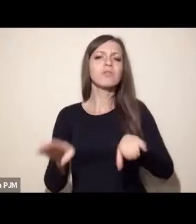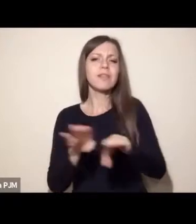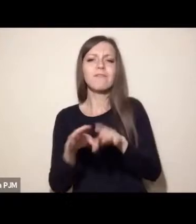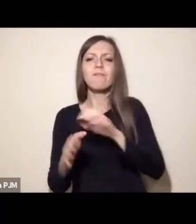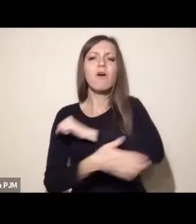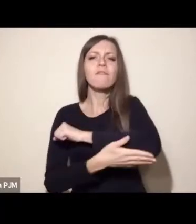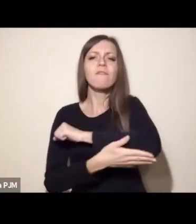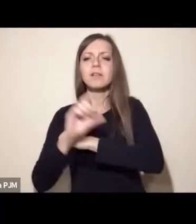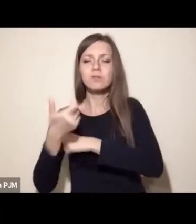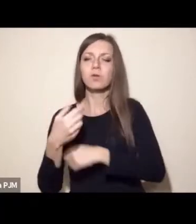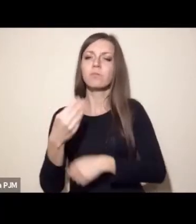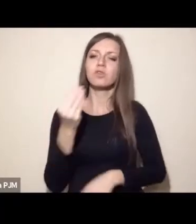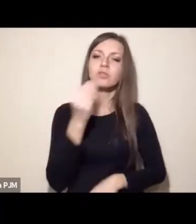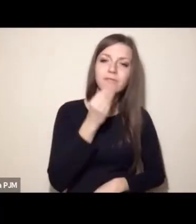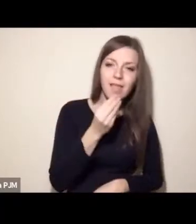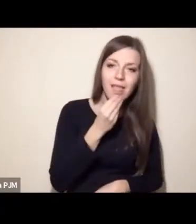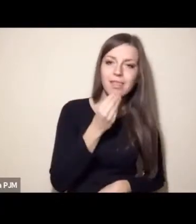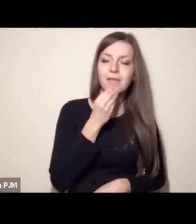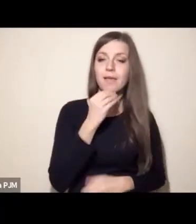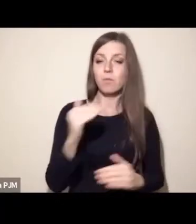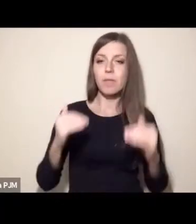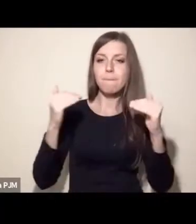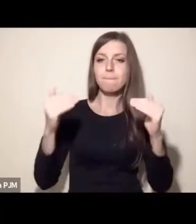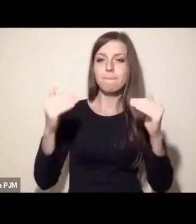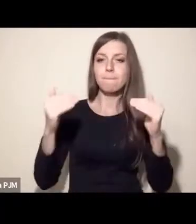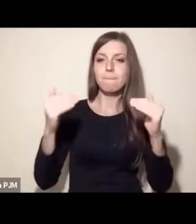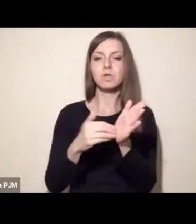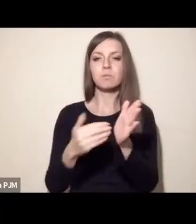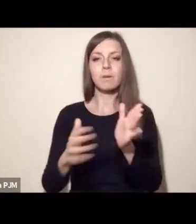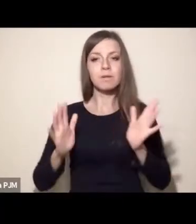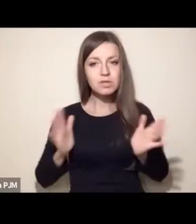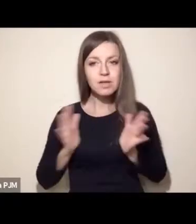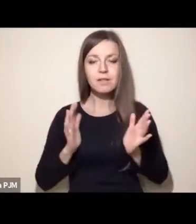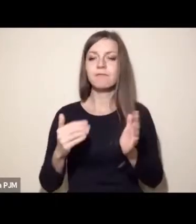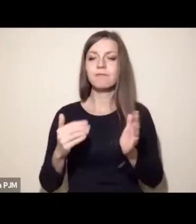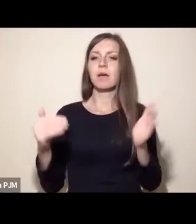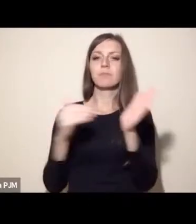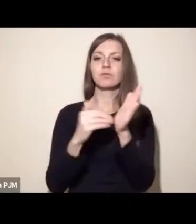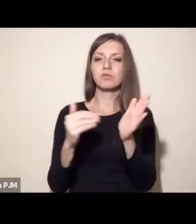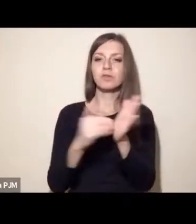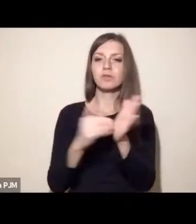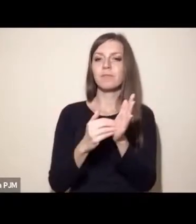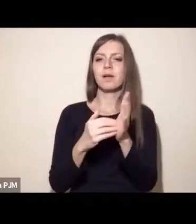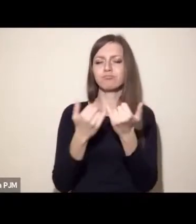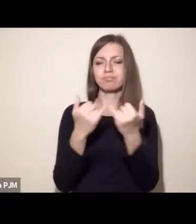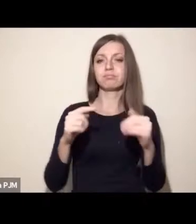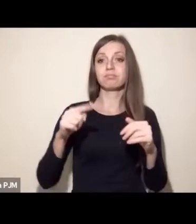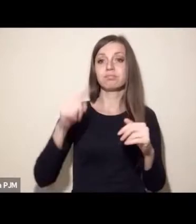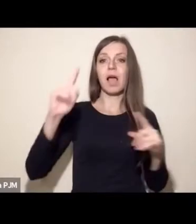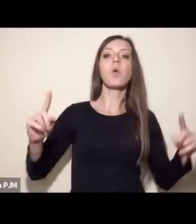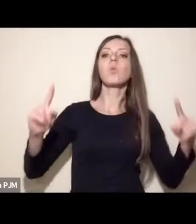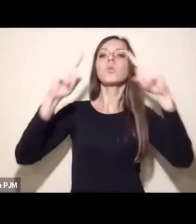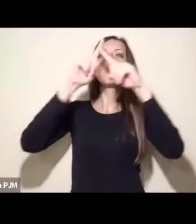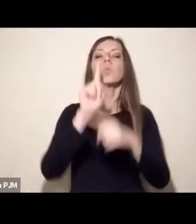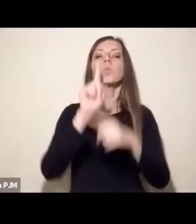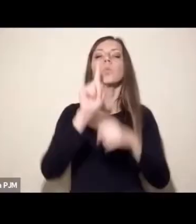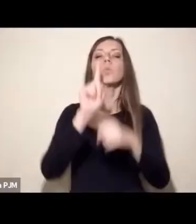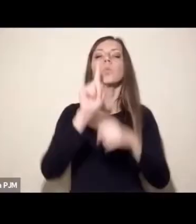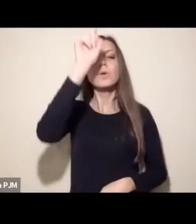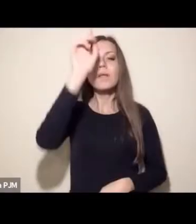poprzez potrzebę bezpieczeństwa, potrzebę afiliacji, a na szczycie są te takie potrzeby, które